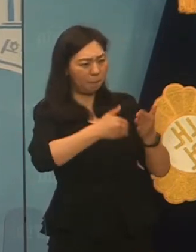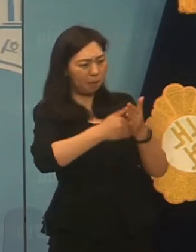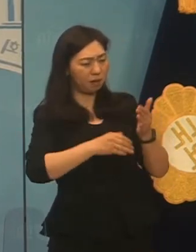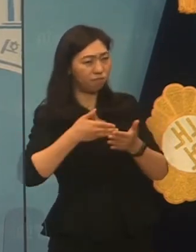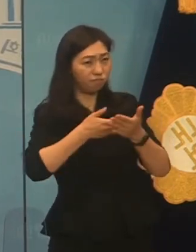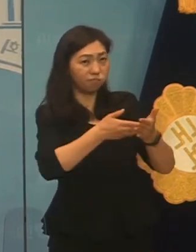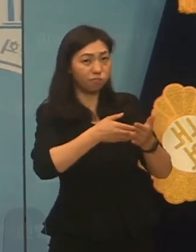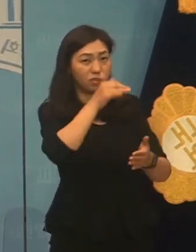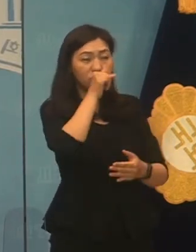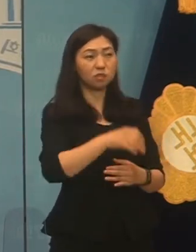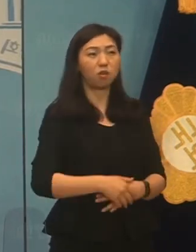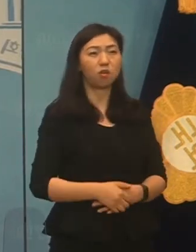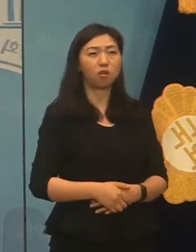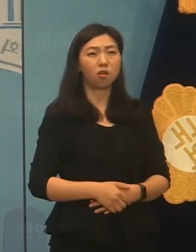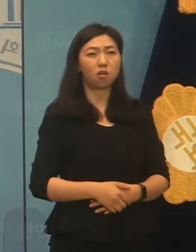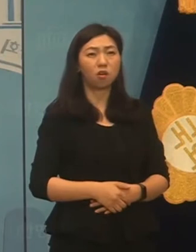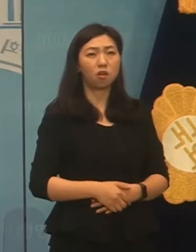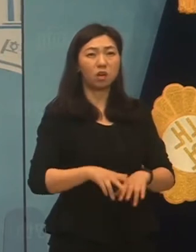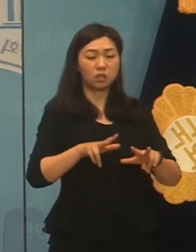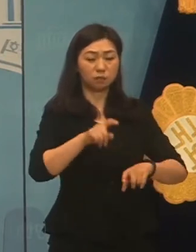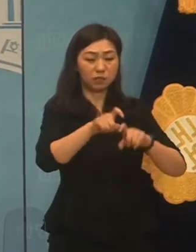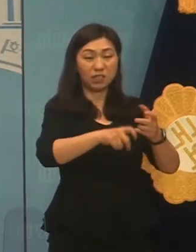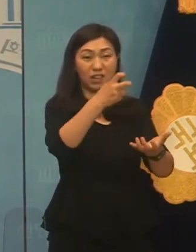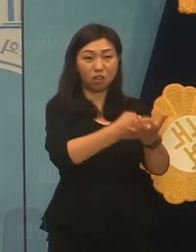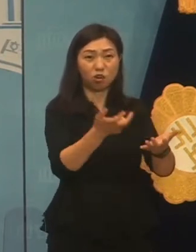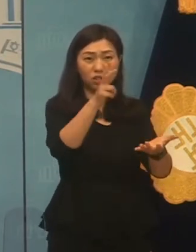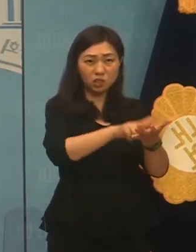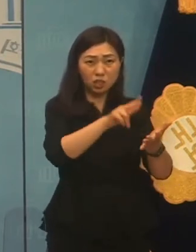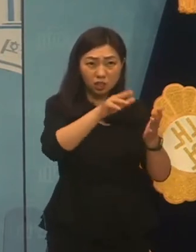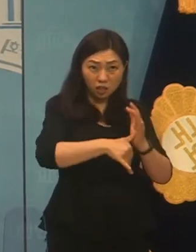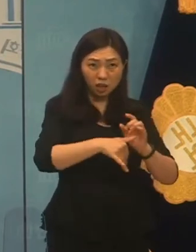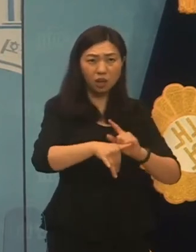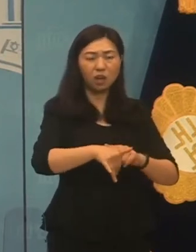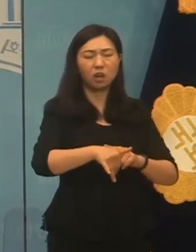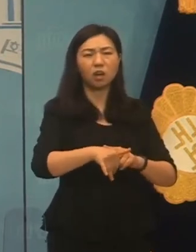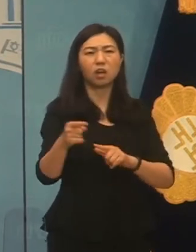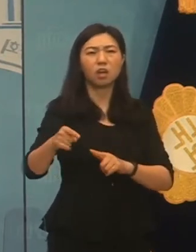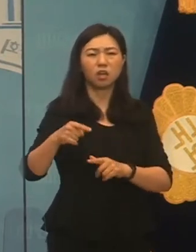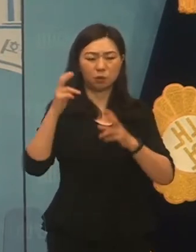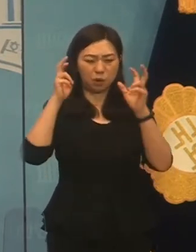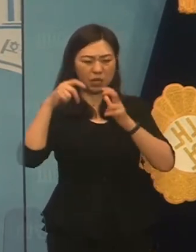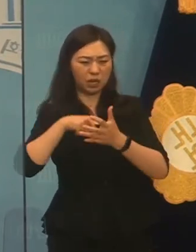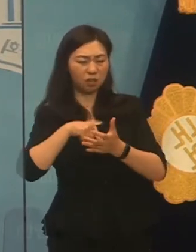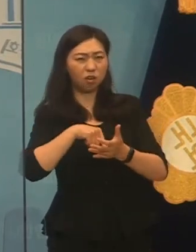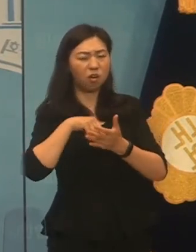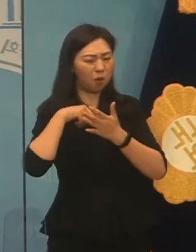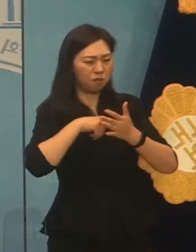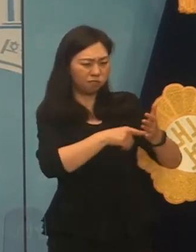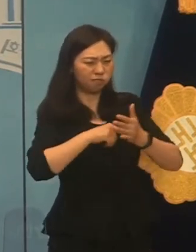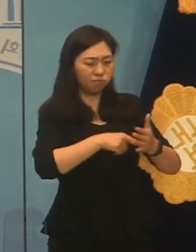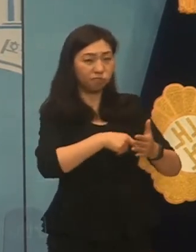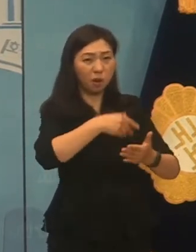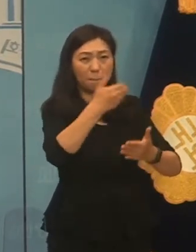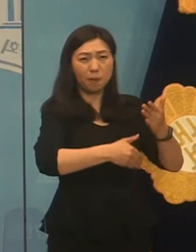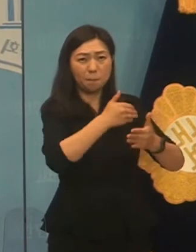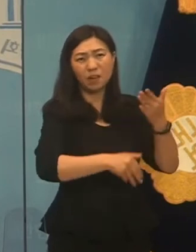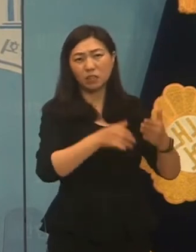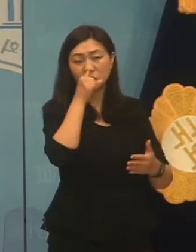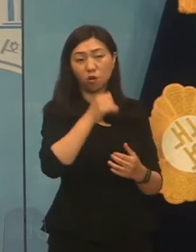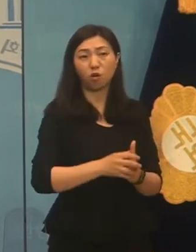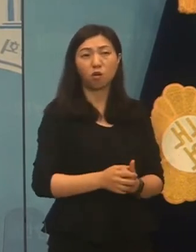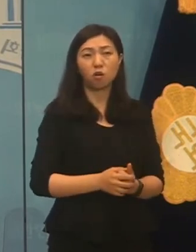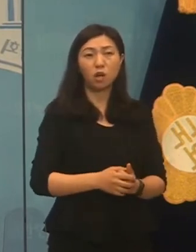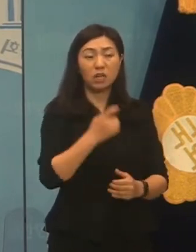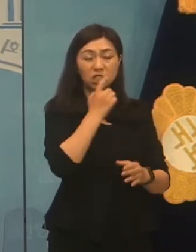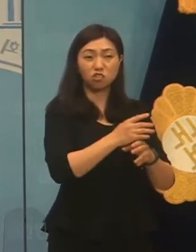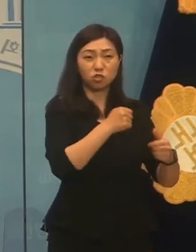통한 중재법 노력할 시도에 시달리고 있는 것입니다. 정부와 민주당은 무더기가 된 중재법을 하루속히 개정하여